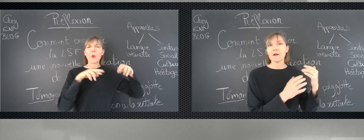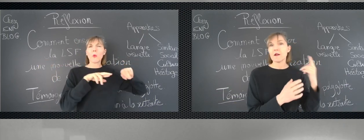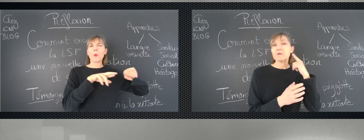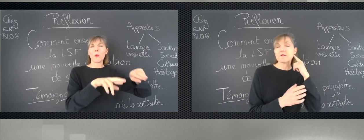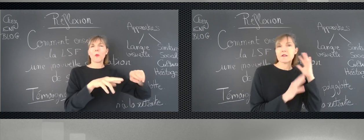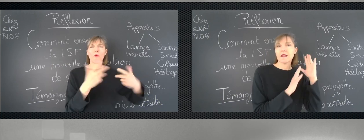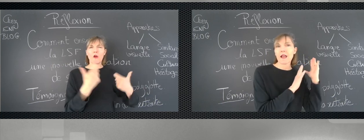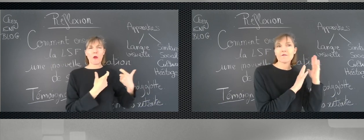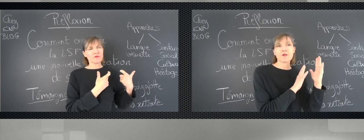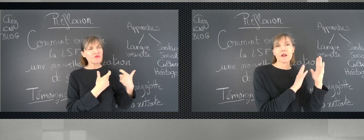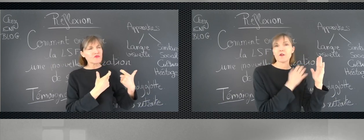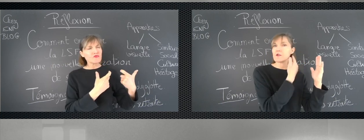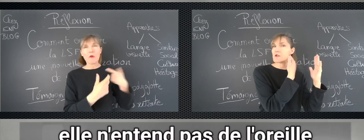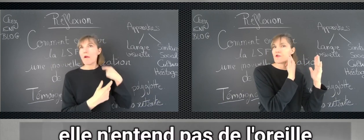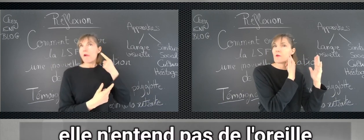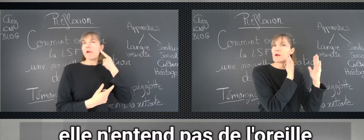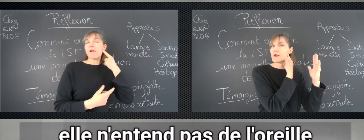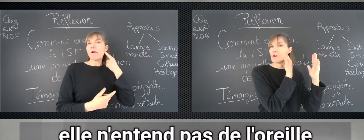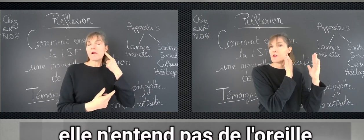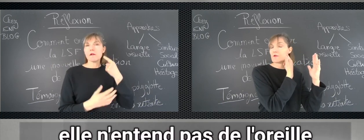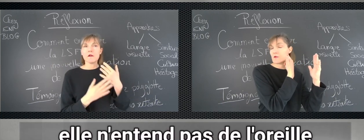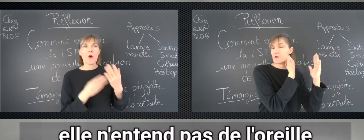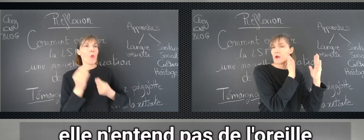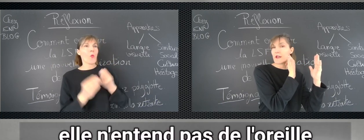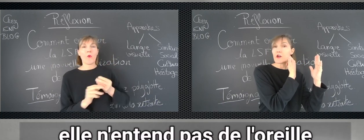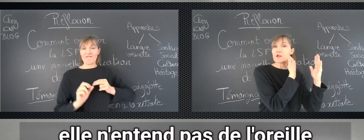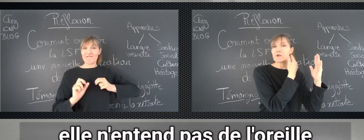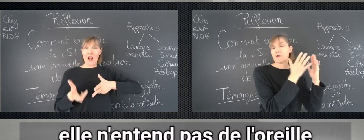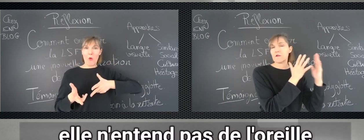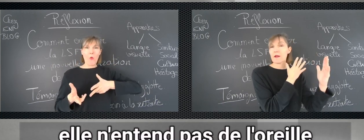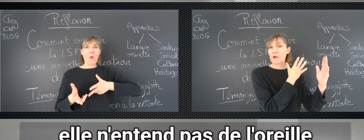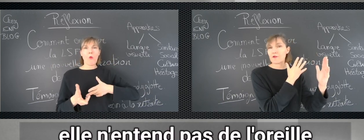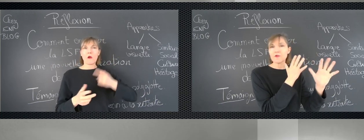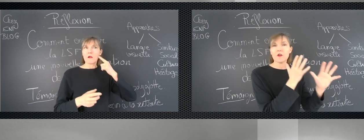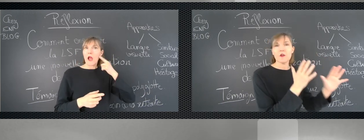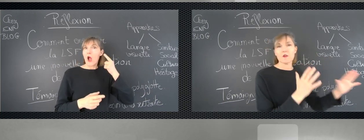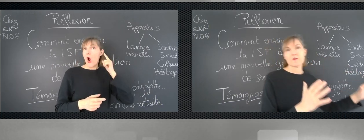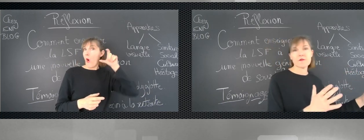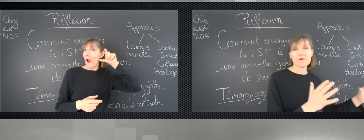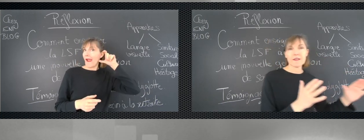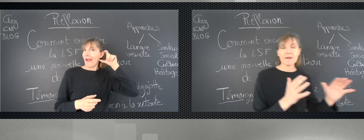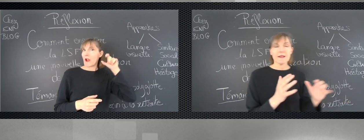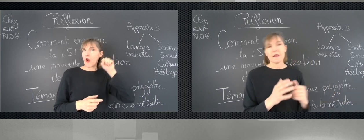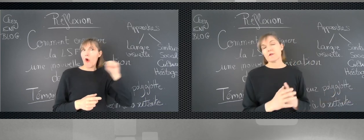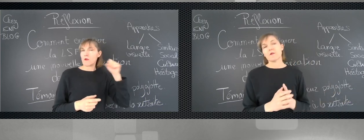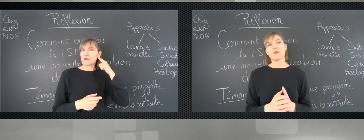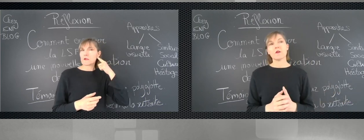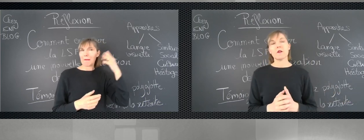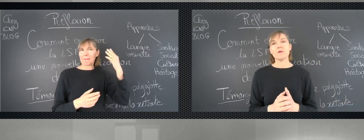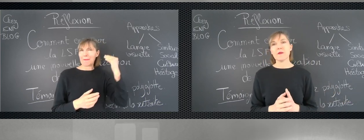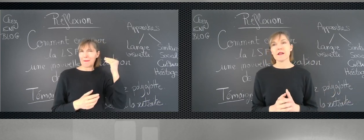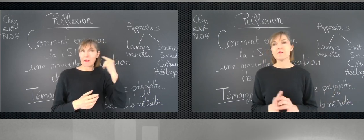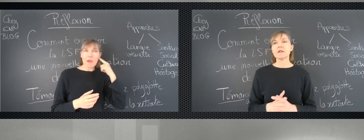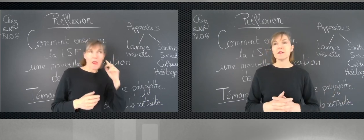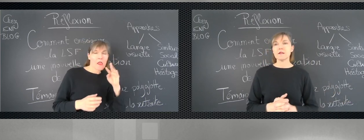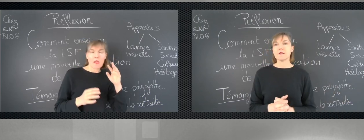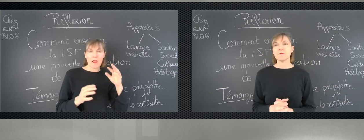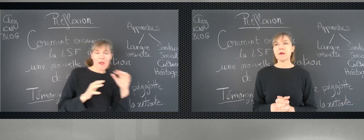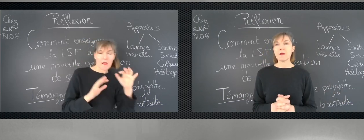eh bien, il arrive sur la gauche, elle n'attend pas de l'oreille gauche, je ne vais pas l'entendre, je vais le voyer. Donc, une personne qui est même,